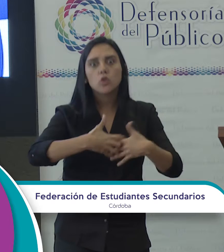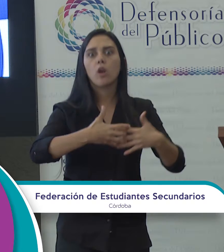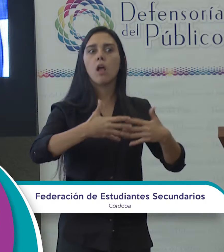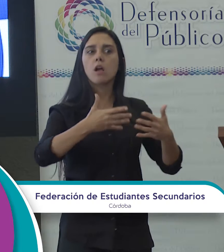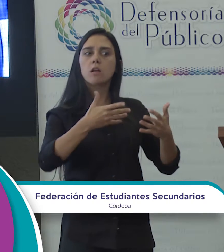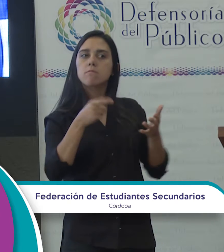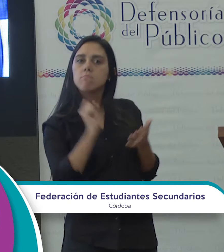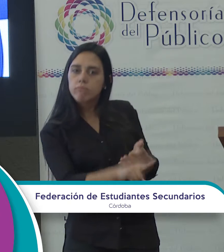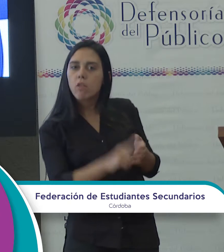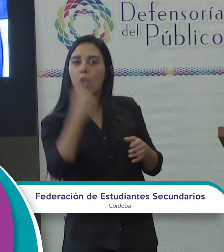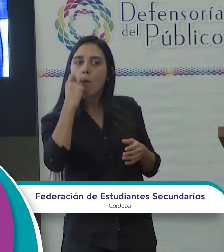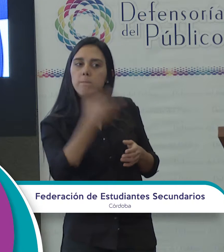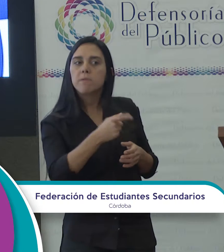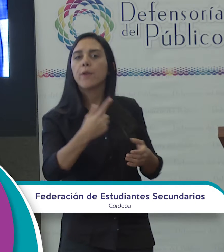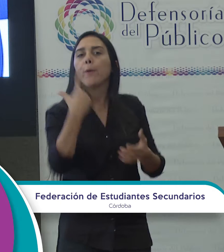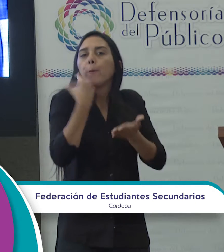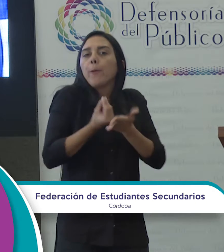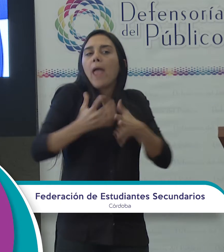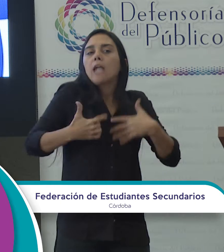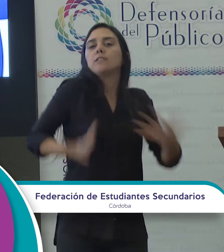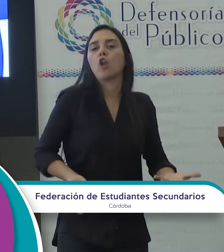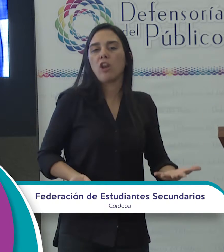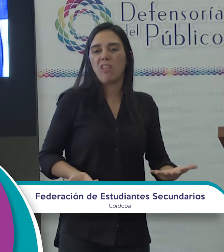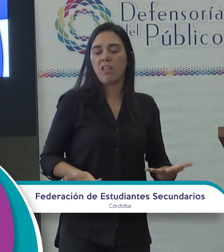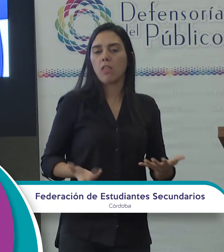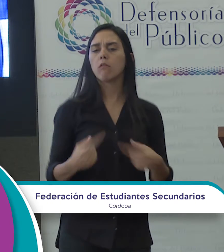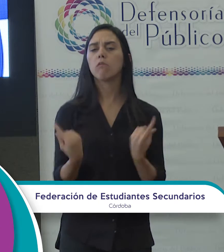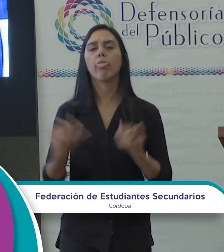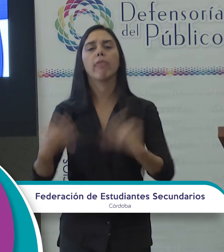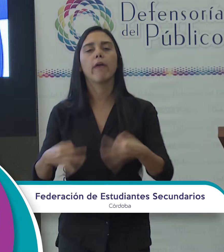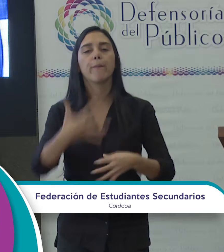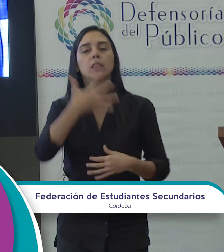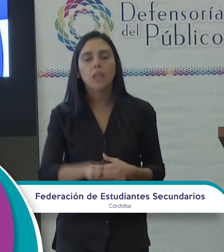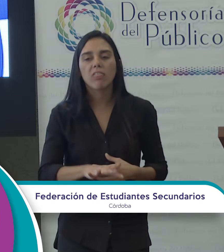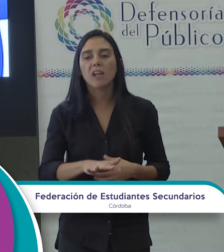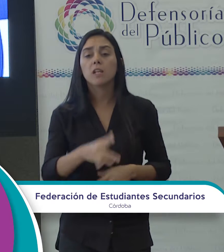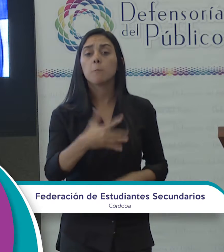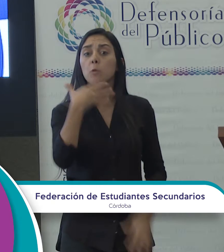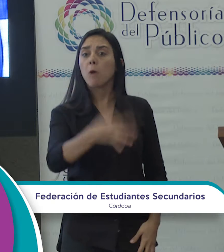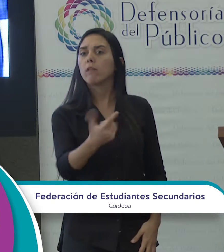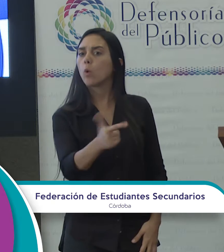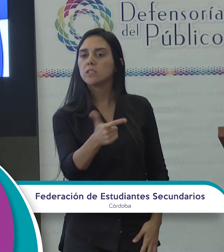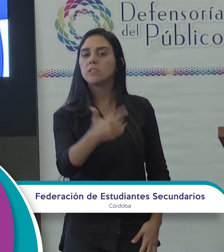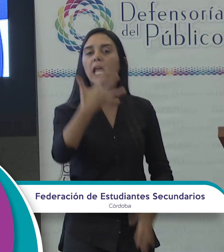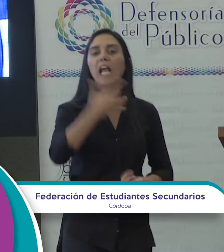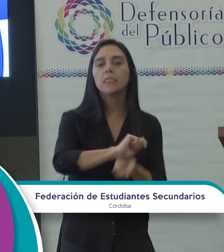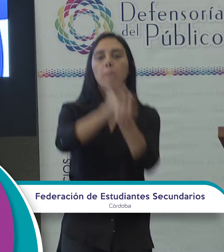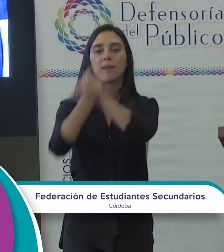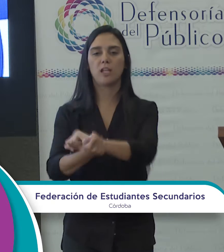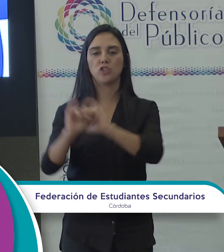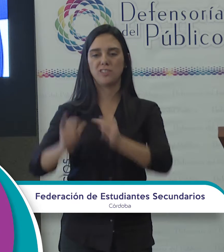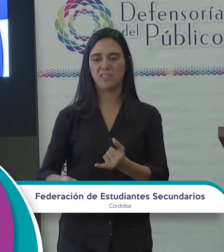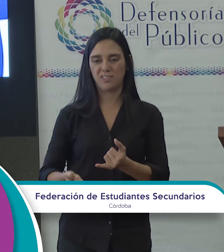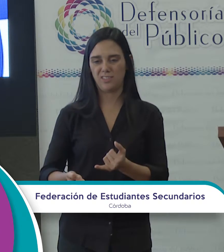finitud del hombre, que vive en la exterioridad. Tenemos que entender que no existe la verdad como tal, sino la interpretación de esta. No hay